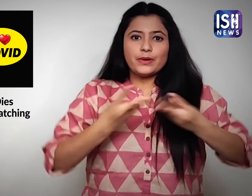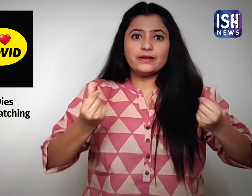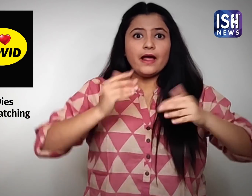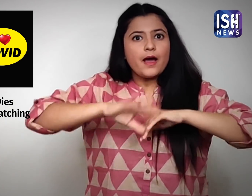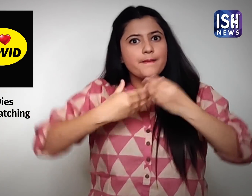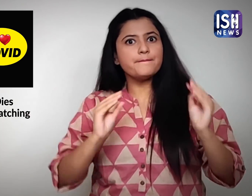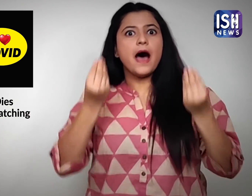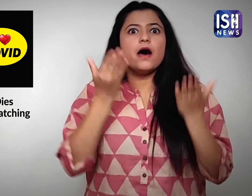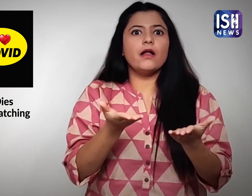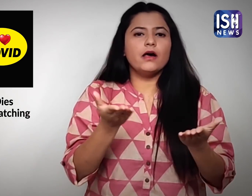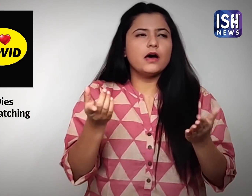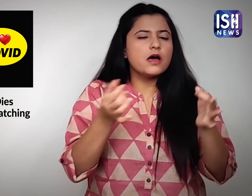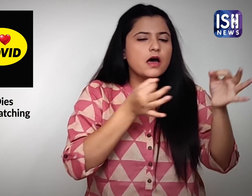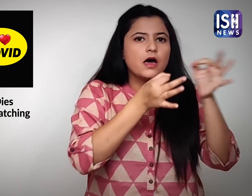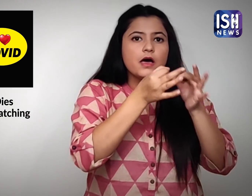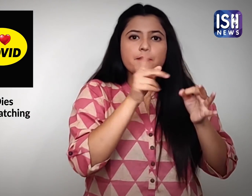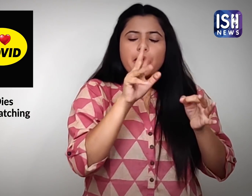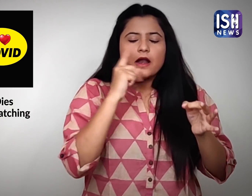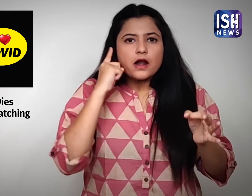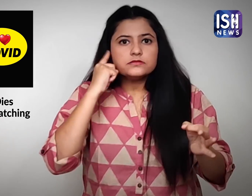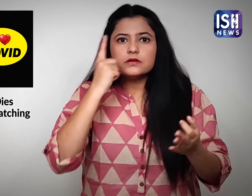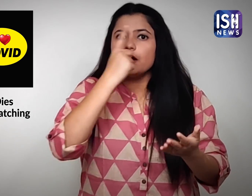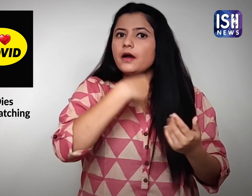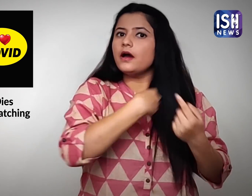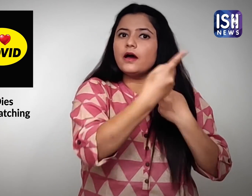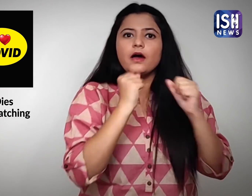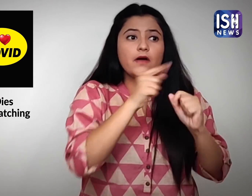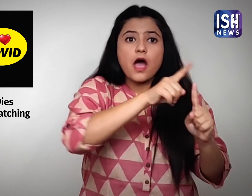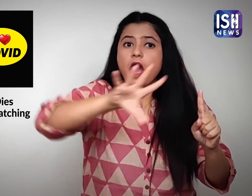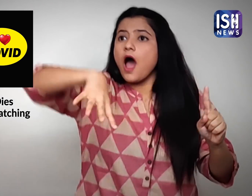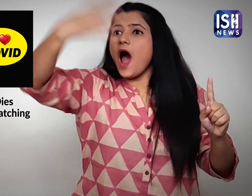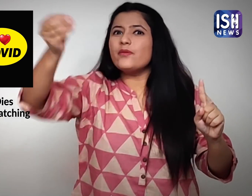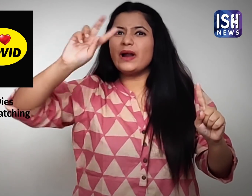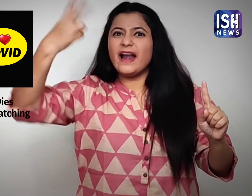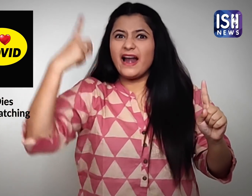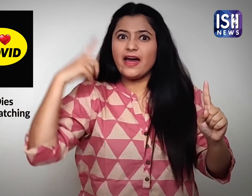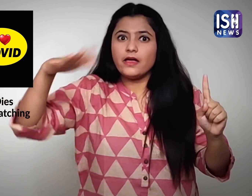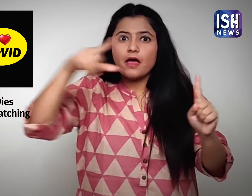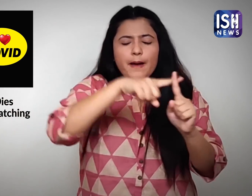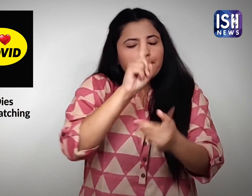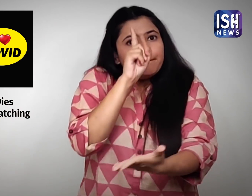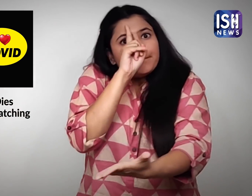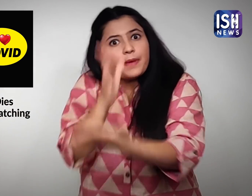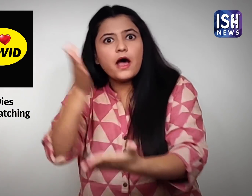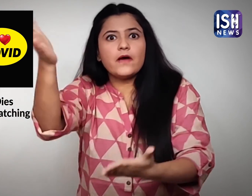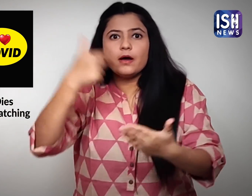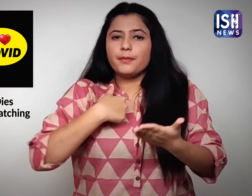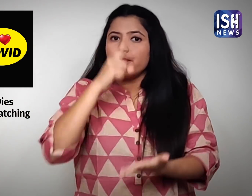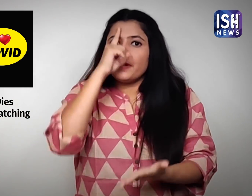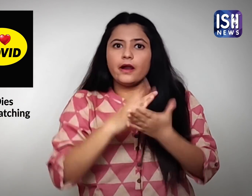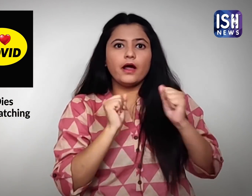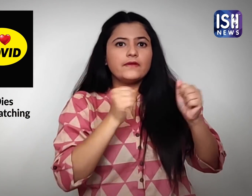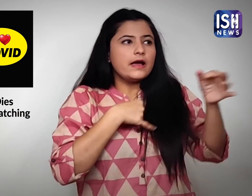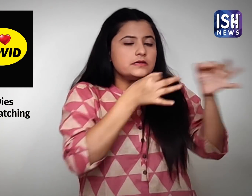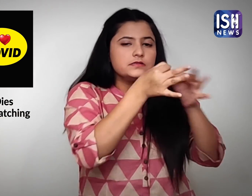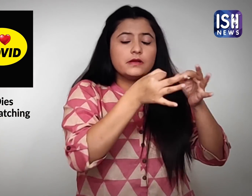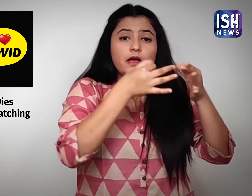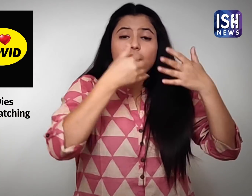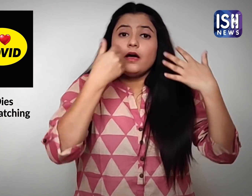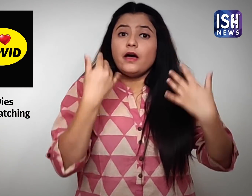बावजुद क्योंकि उसे टीका नहीं लगवाना था लेकिन वह संक्रमित होना चाहती थी उसे अपने परिवार से ज़्यादा टीका विरोधी लोगों